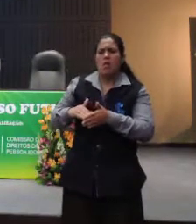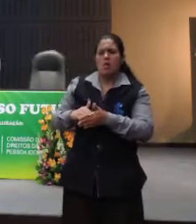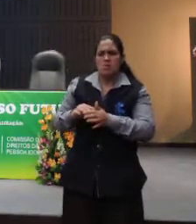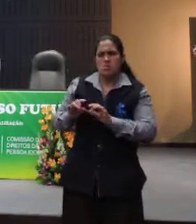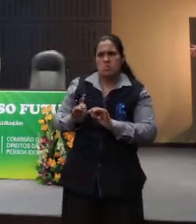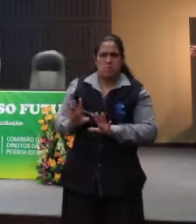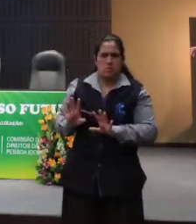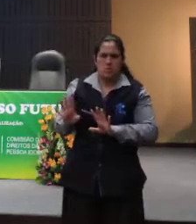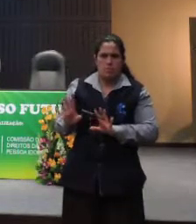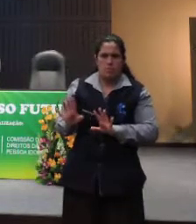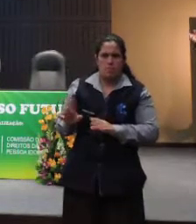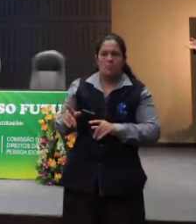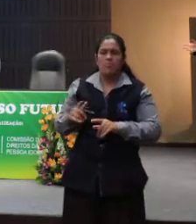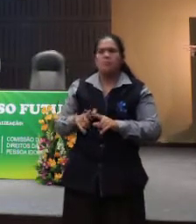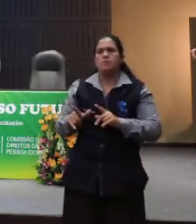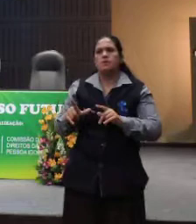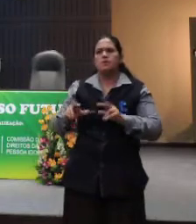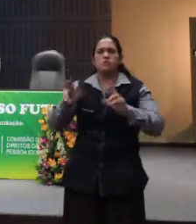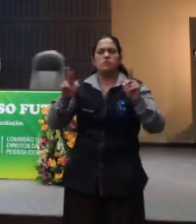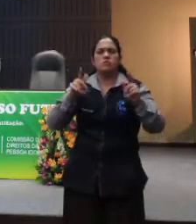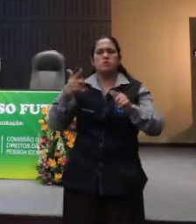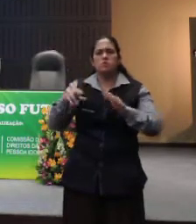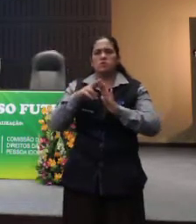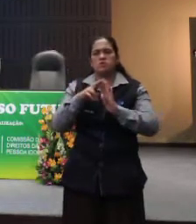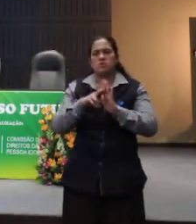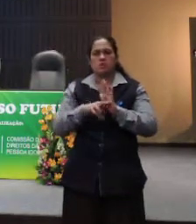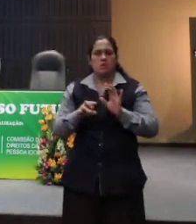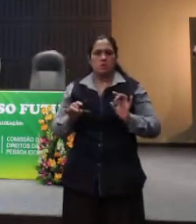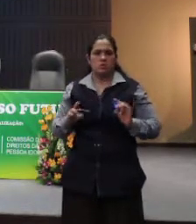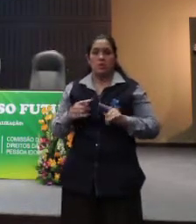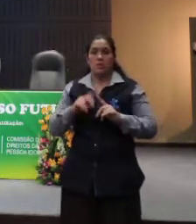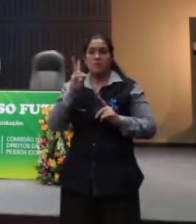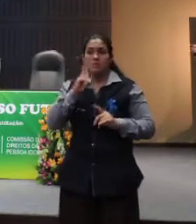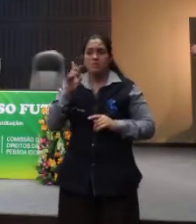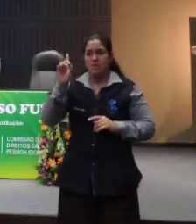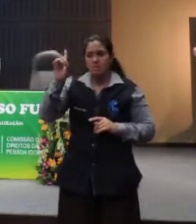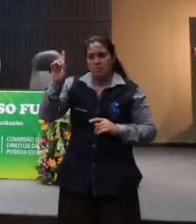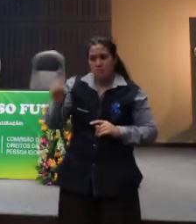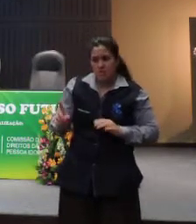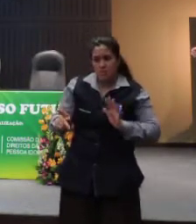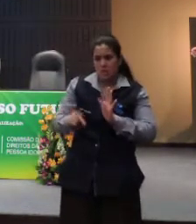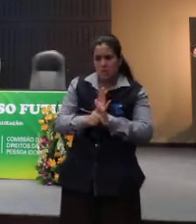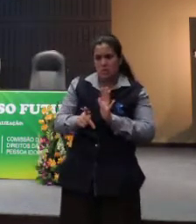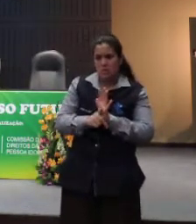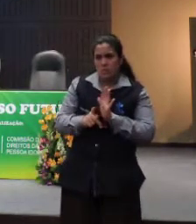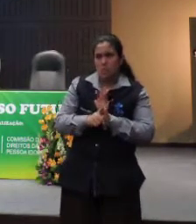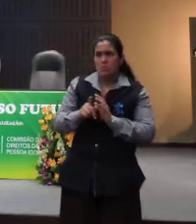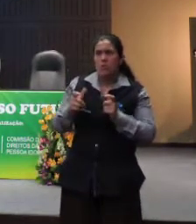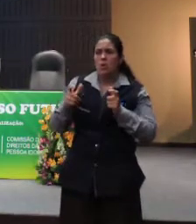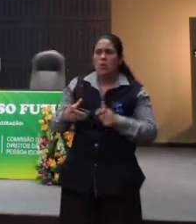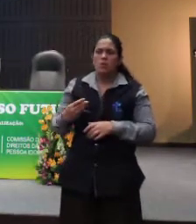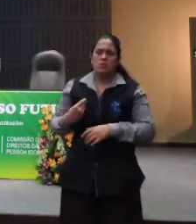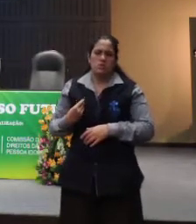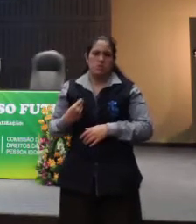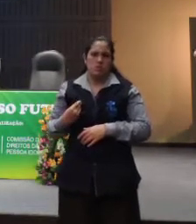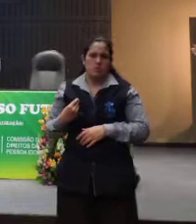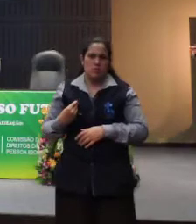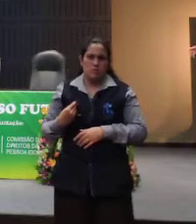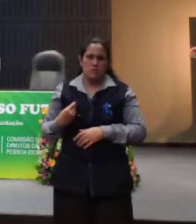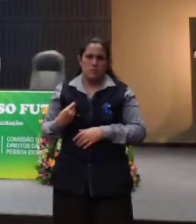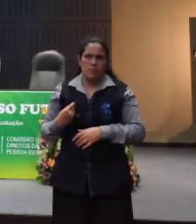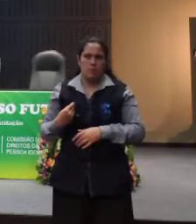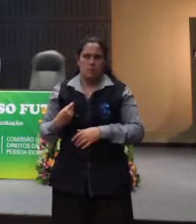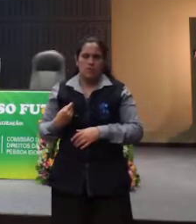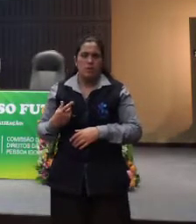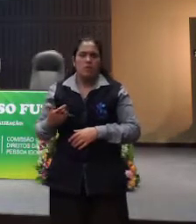das, da regra. Mas, deficiente mesmo é o meio em que a gente vive. Não